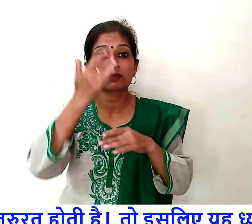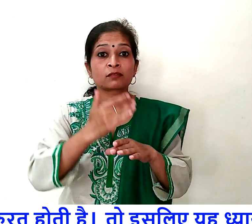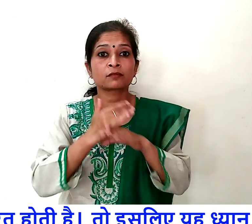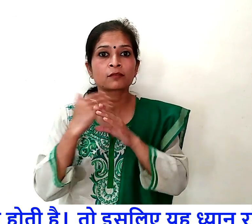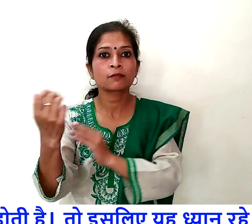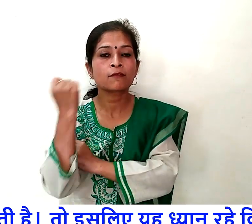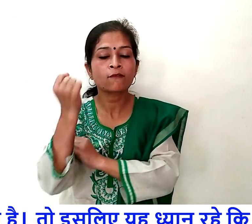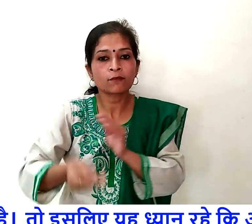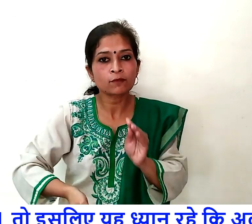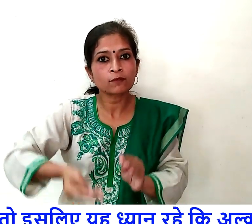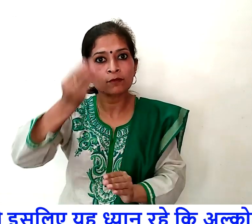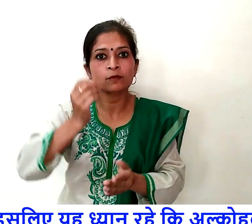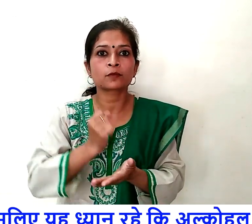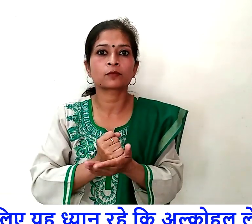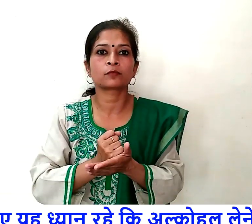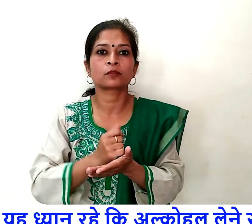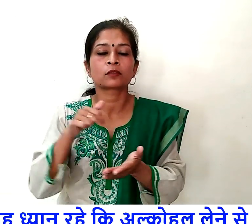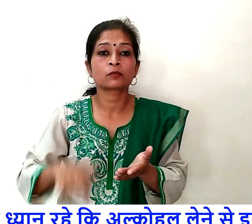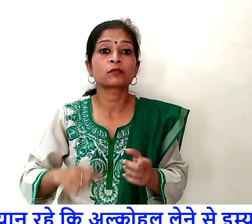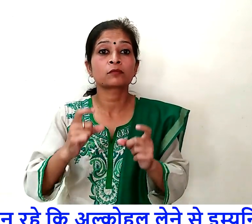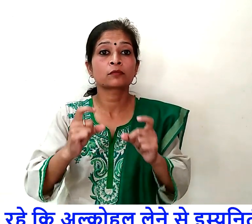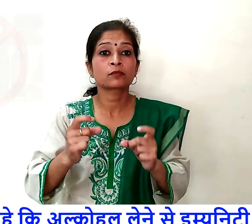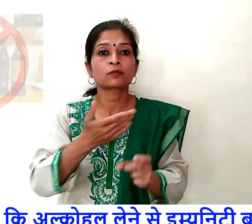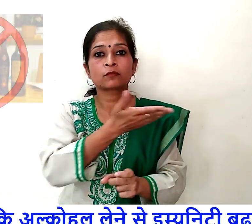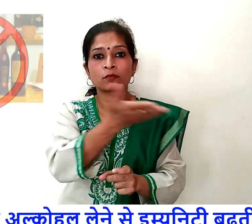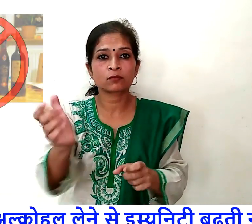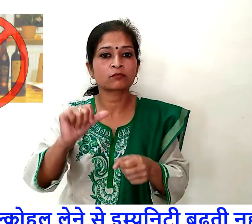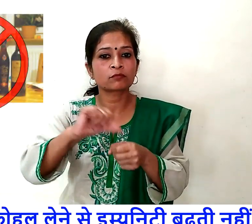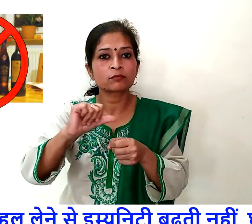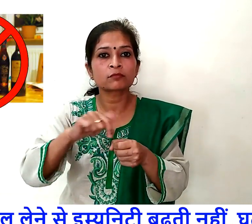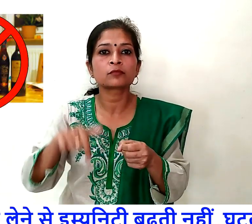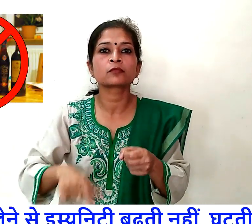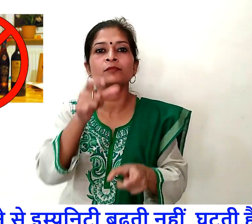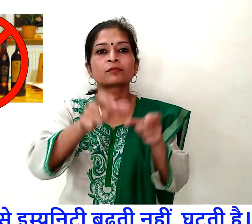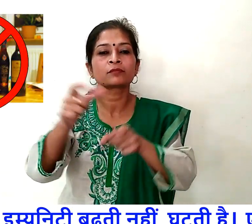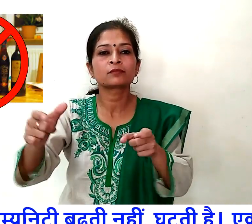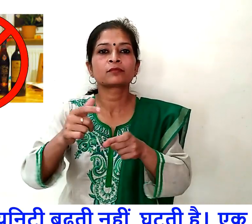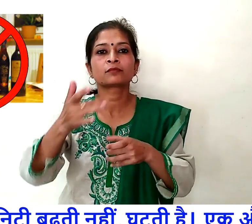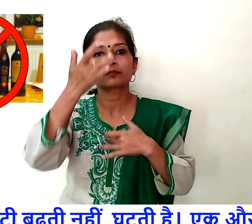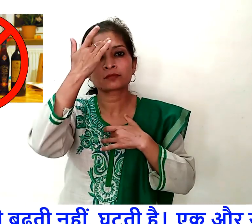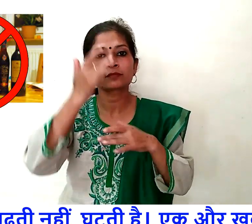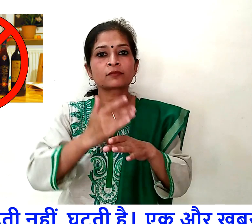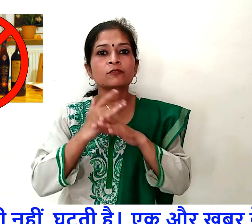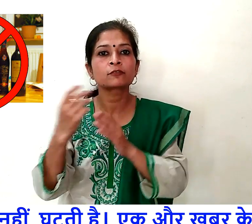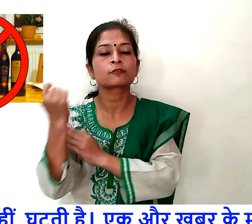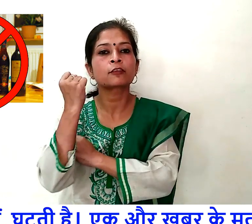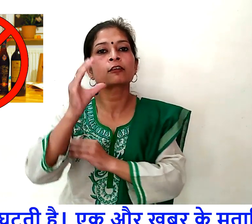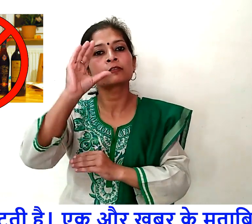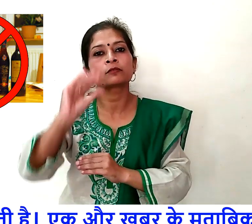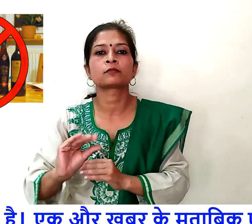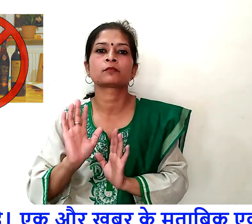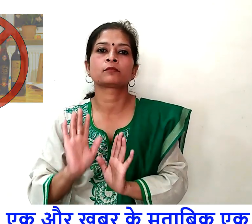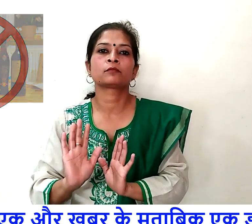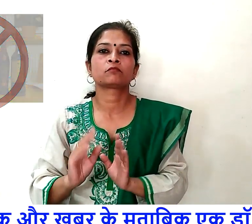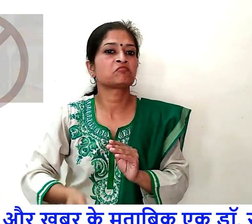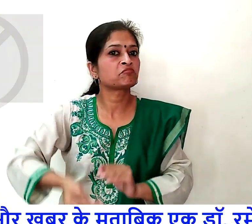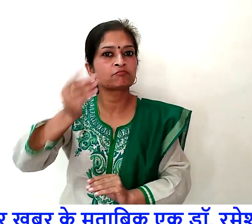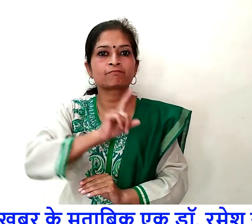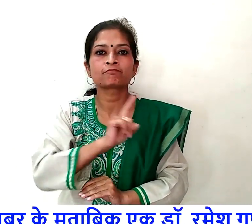तो इसलिए ये ध्यान रहे कि एलकोहल लेने से इम्म्यूनिटी बढ़ती नहीं घटती है एक और खबर के